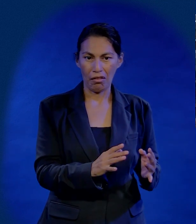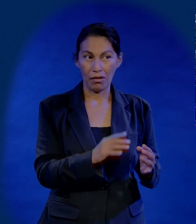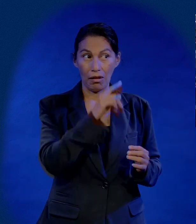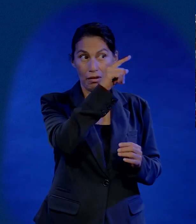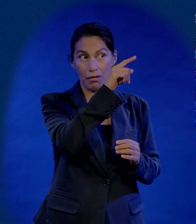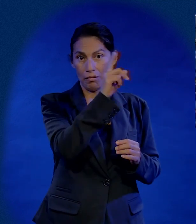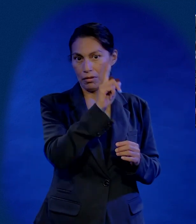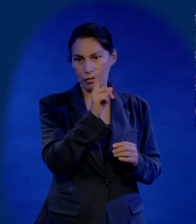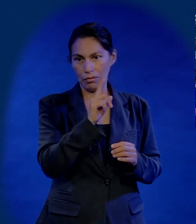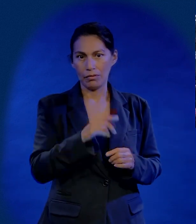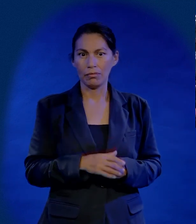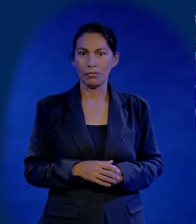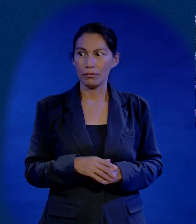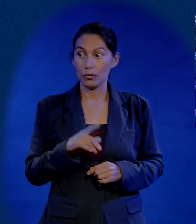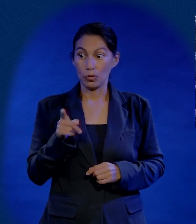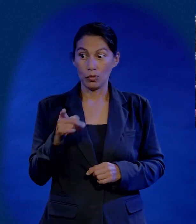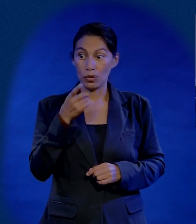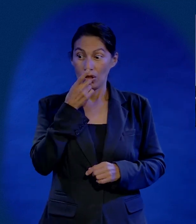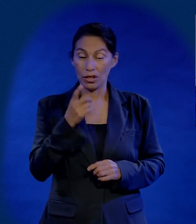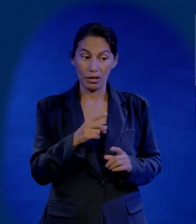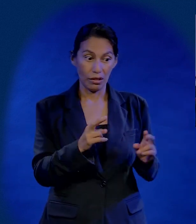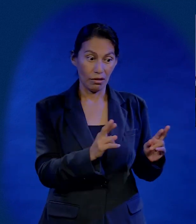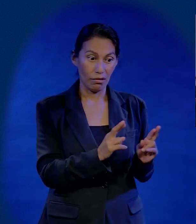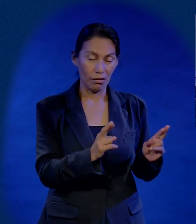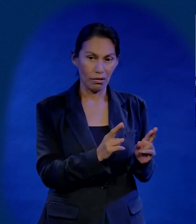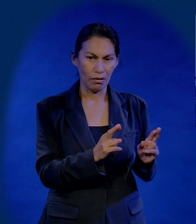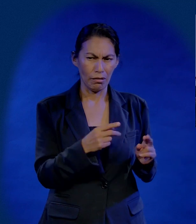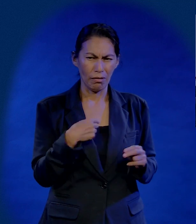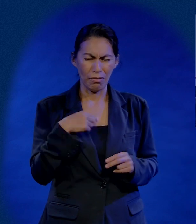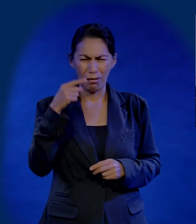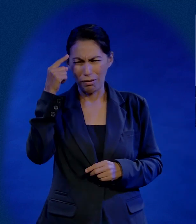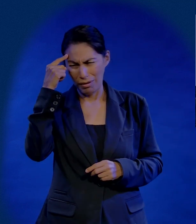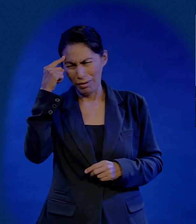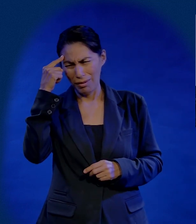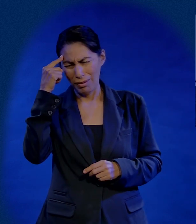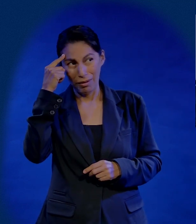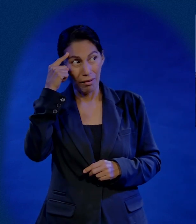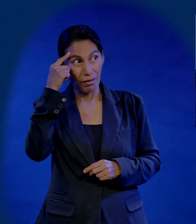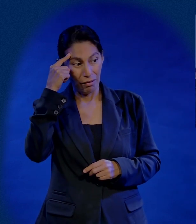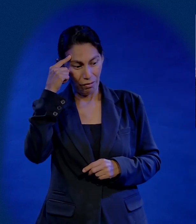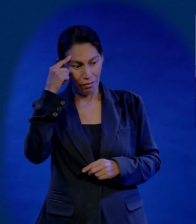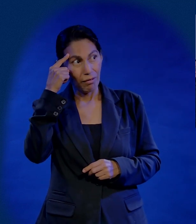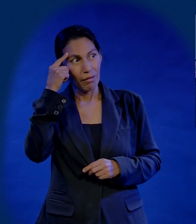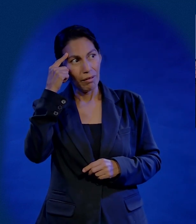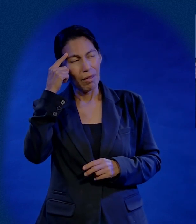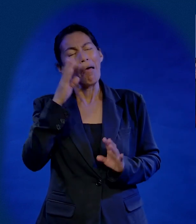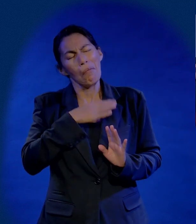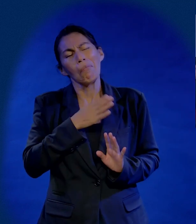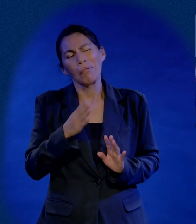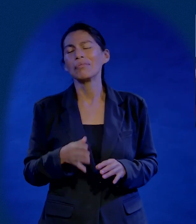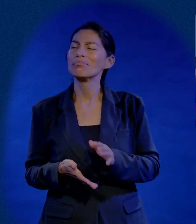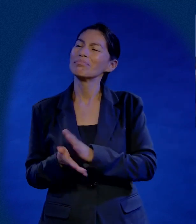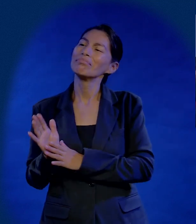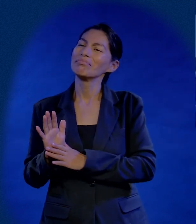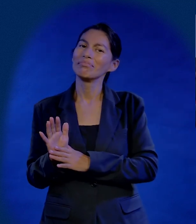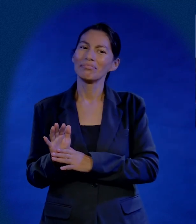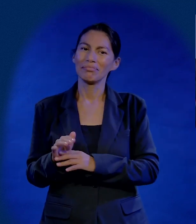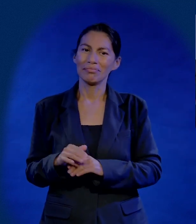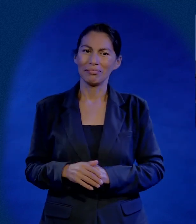Si yo lo hubiera guardado en el refrigerador, se deshace, en el congelador no. Tú dijiste refrigerador. Él se queda, piensa, analiza, mira los espacios,